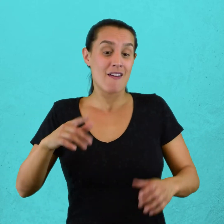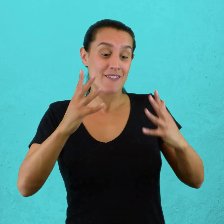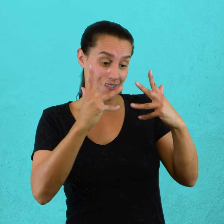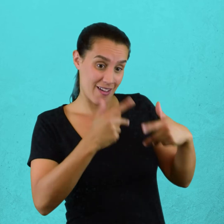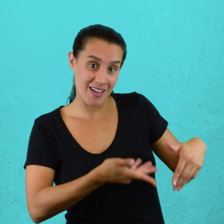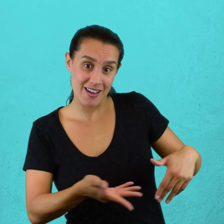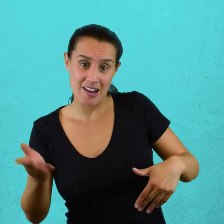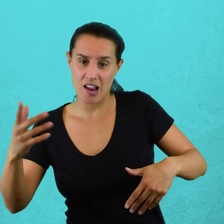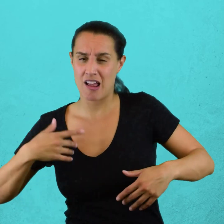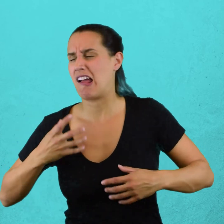sangre el rostro.